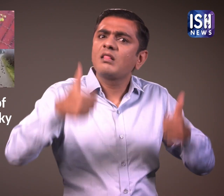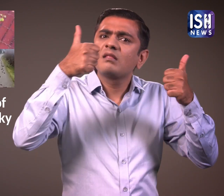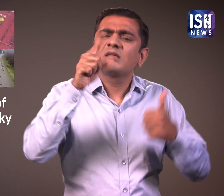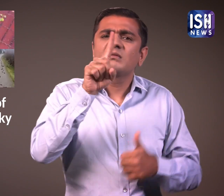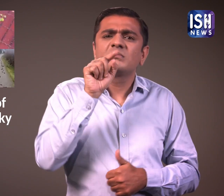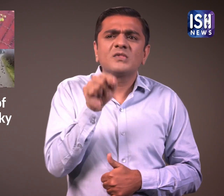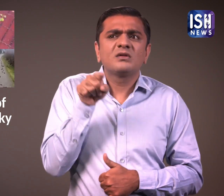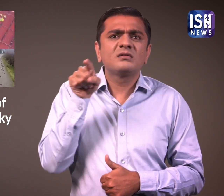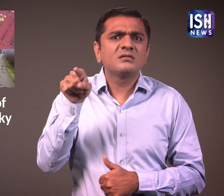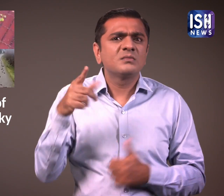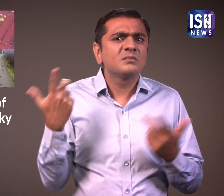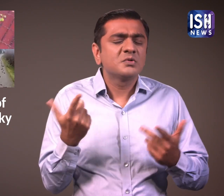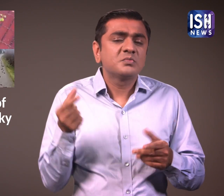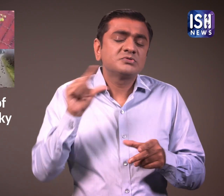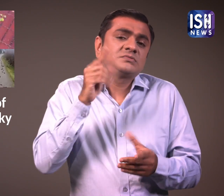रूप से नुकसान नहीं पहुचाया गया था